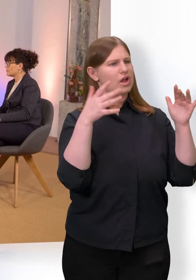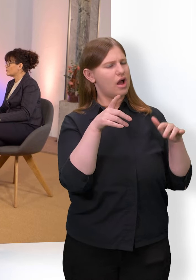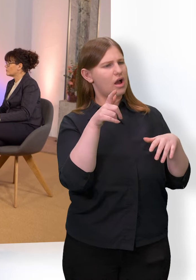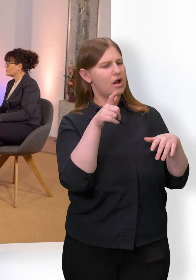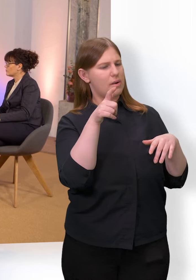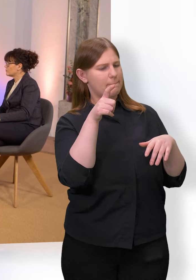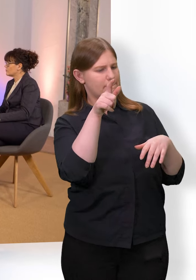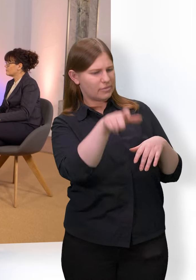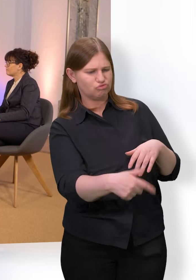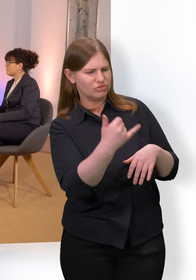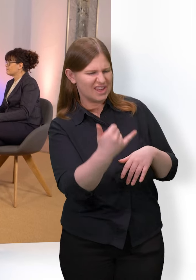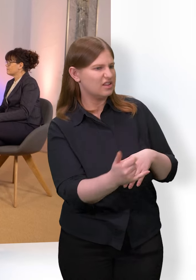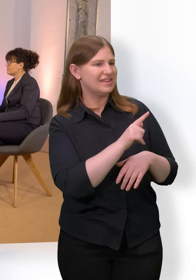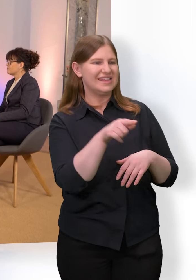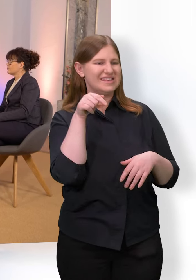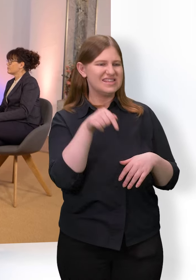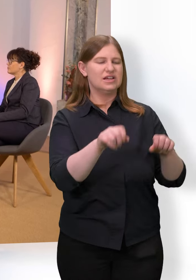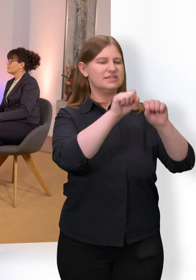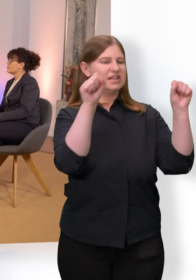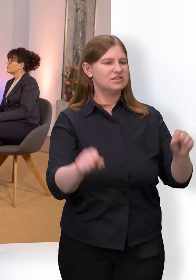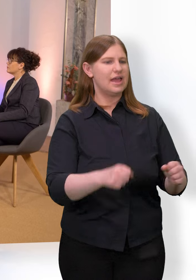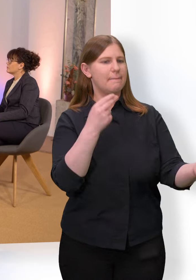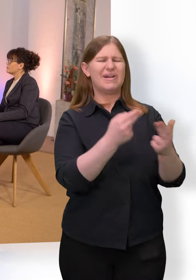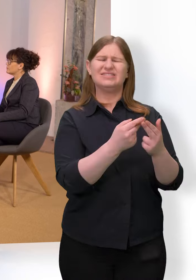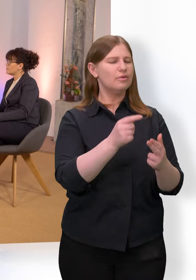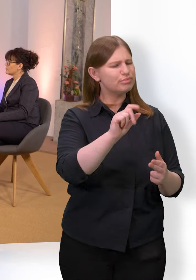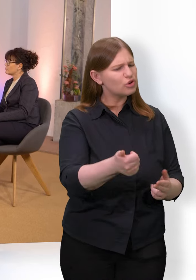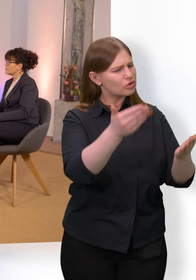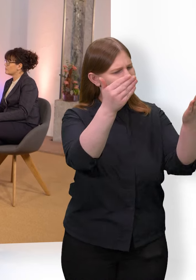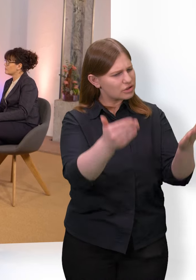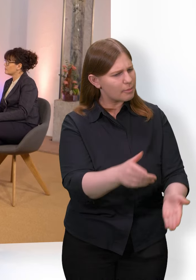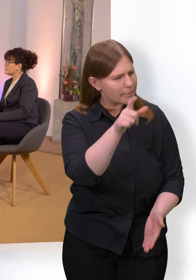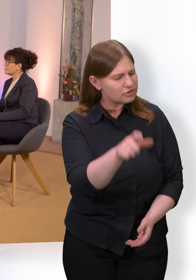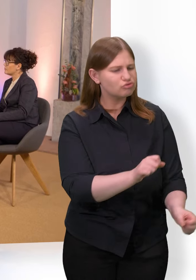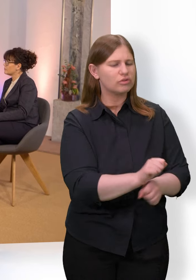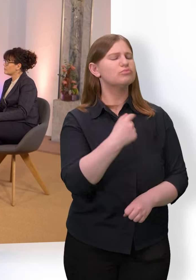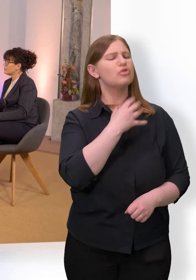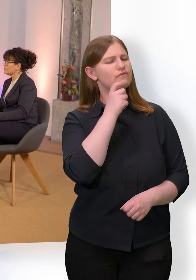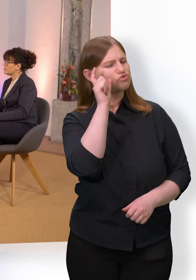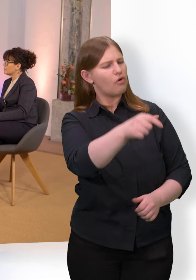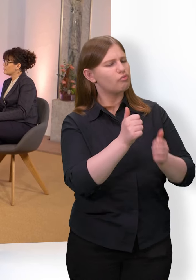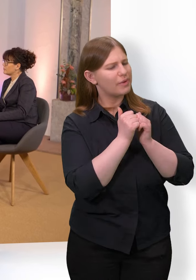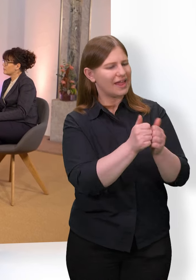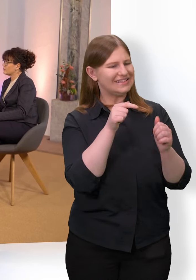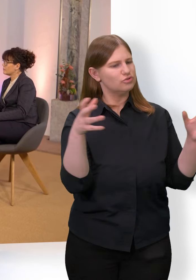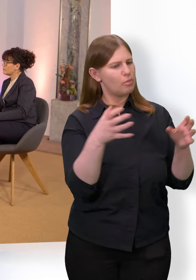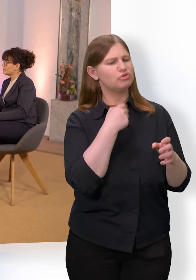nicht in das System, der passt nicht in den Raster, der ist ganz besonders und diesen Menschen möchte ich begleiten und diese Gruppe möchte ich begleiten. Wir haben